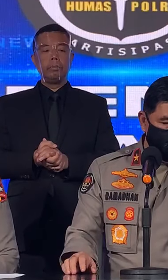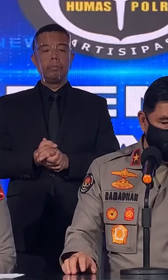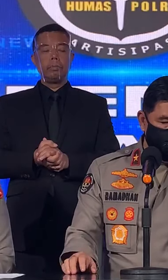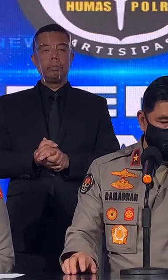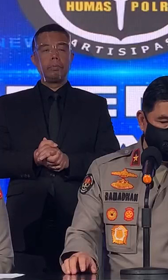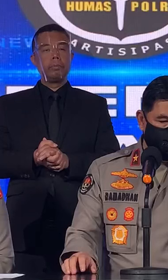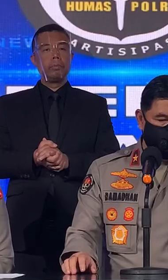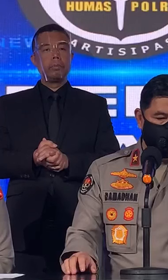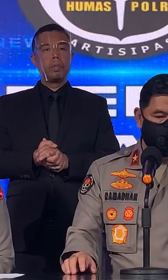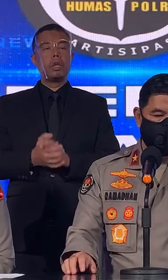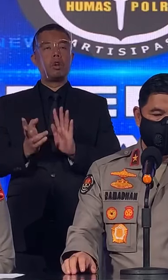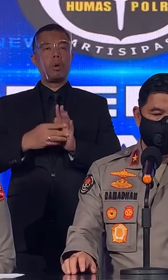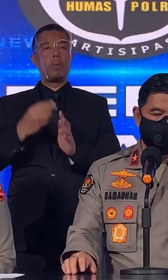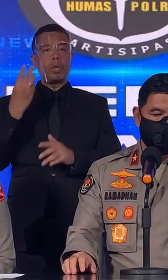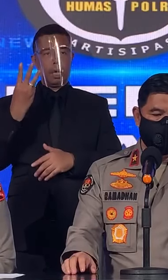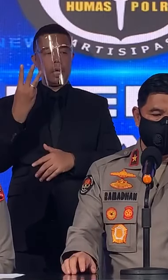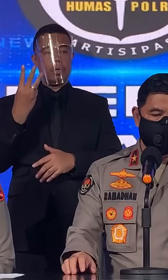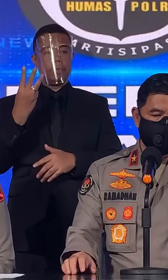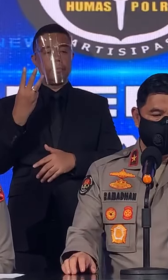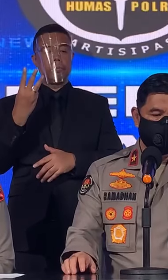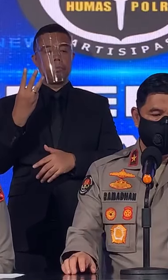Yang ketiga